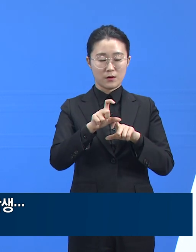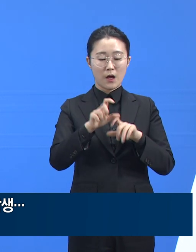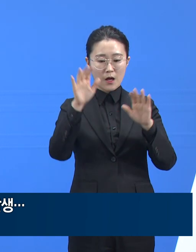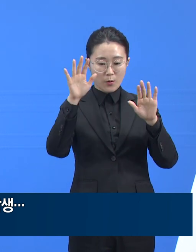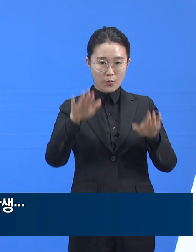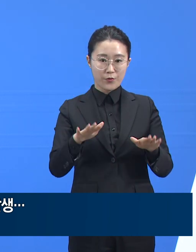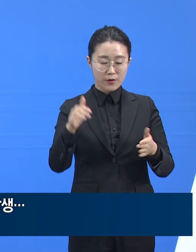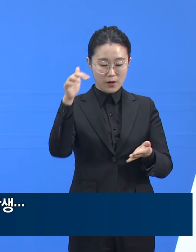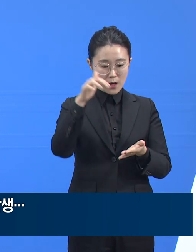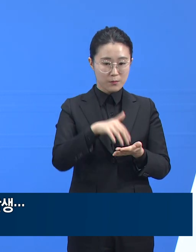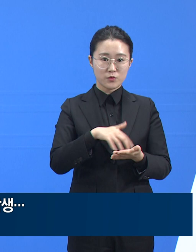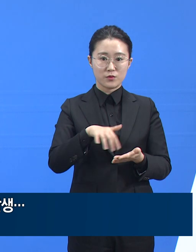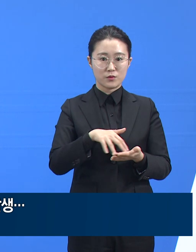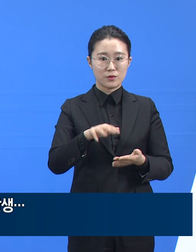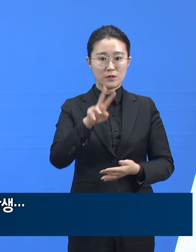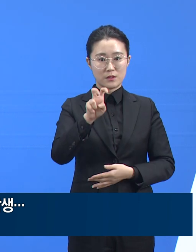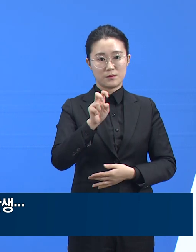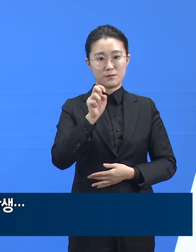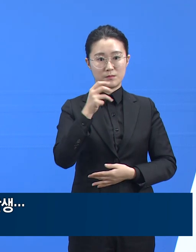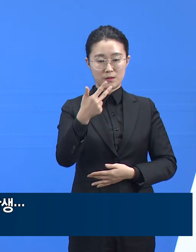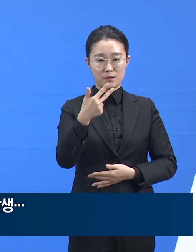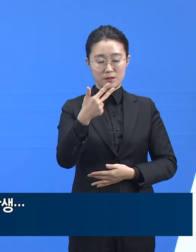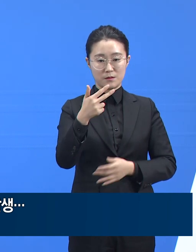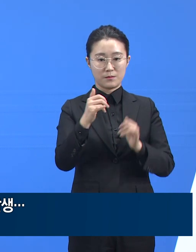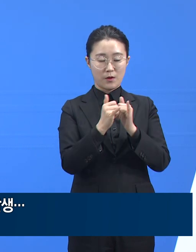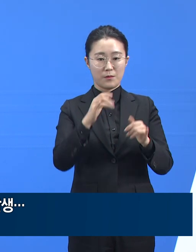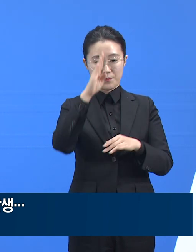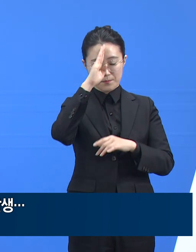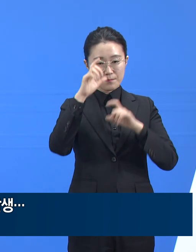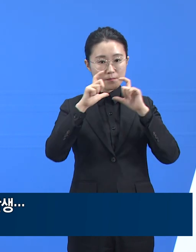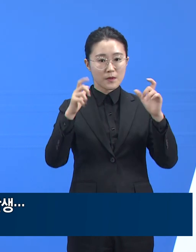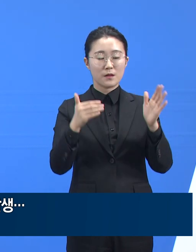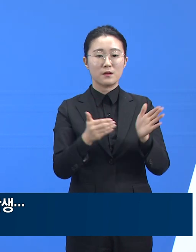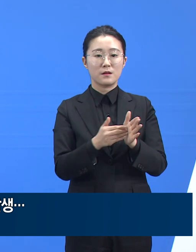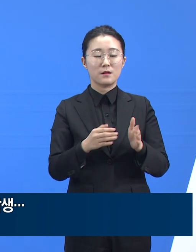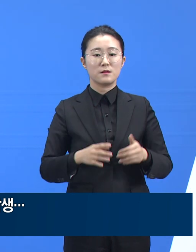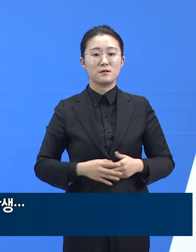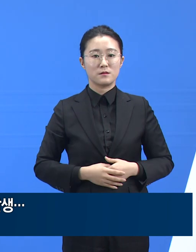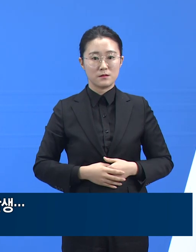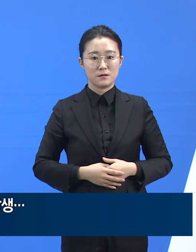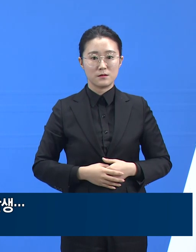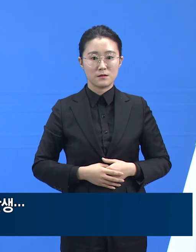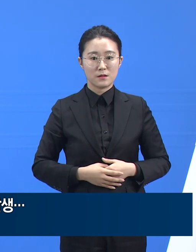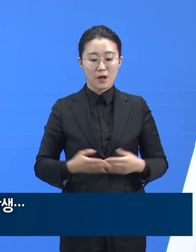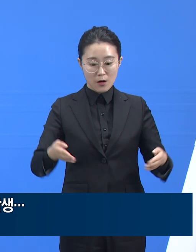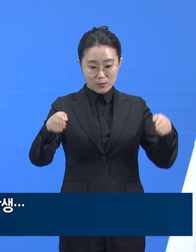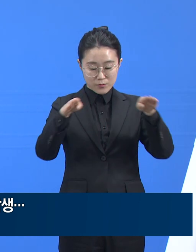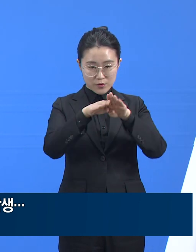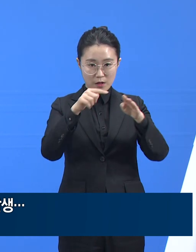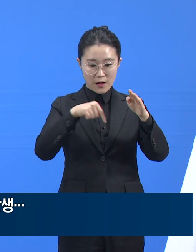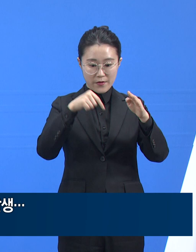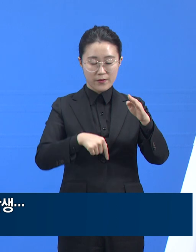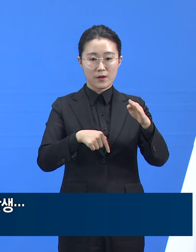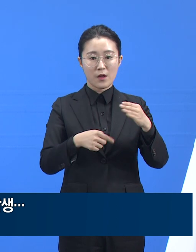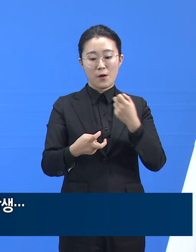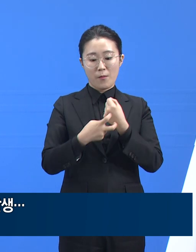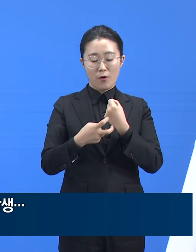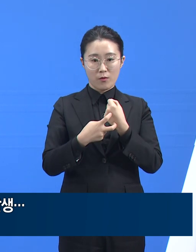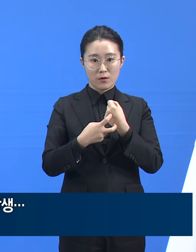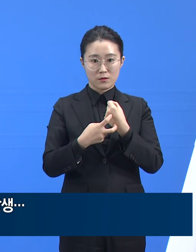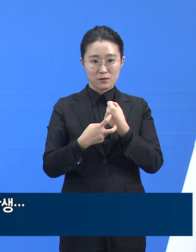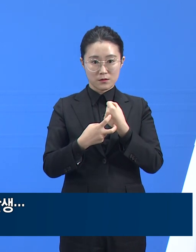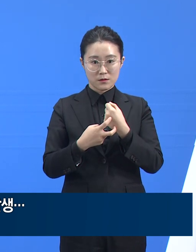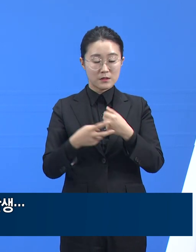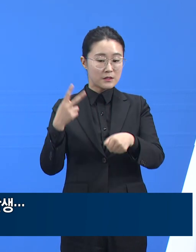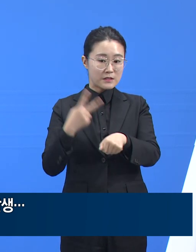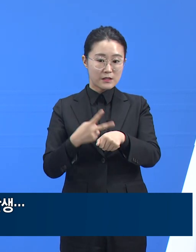현재 요양시설과 같은 건물에 위치한 내과 의료진을 투입하였으며 건물 5층을 코어트 조치하였습니다. 확진자가